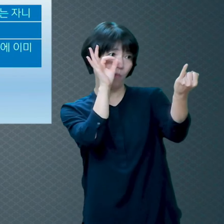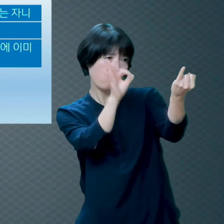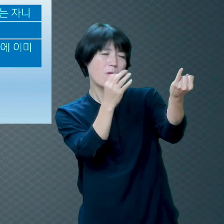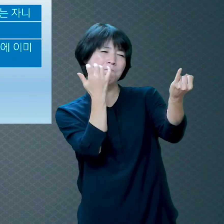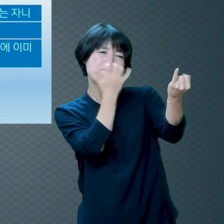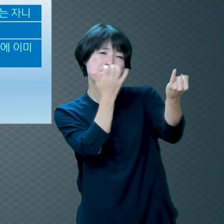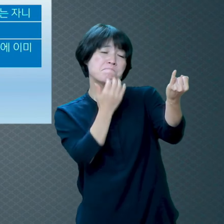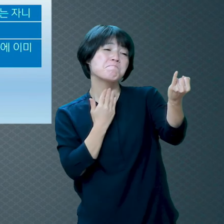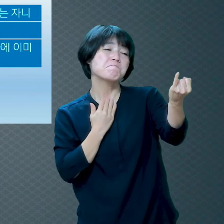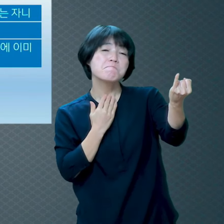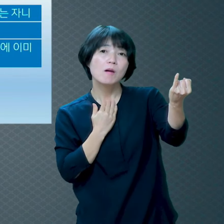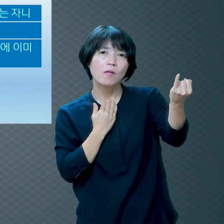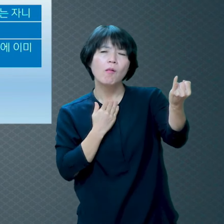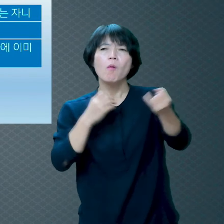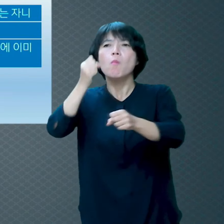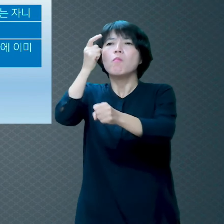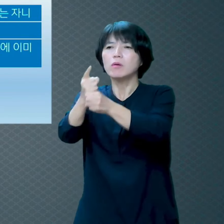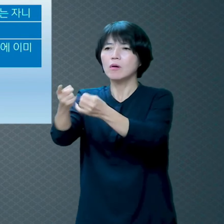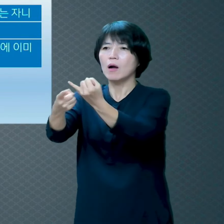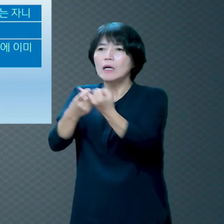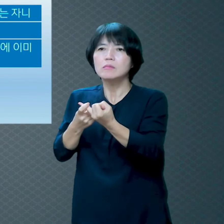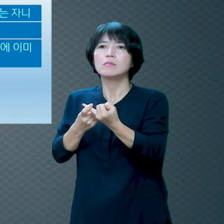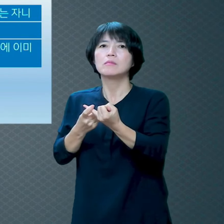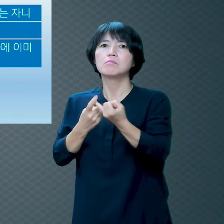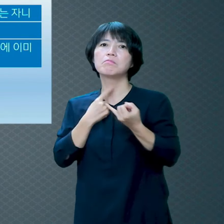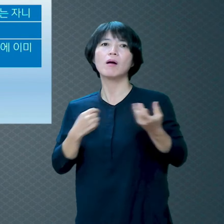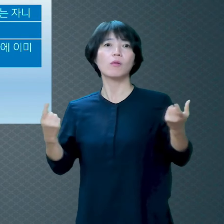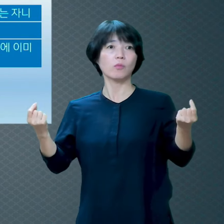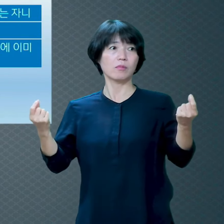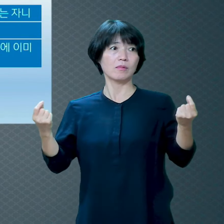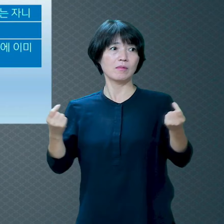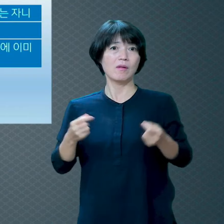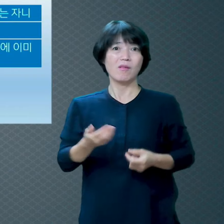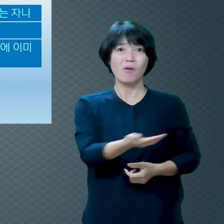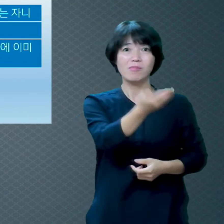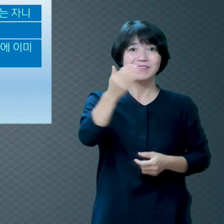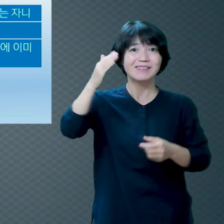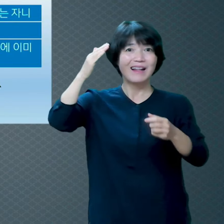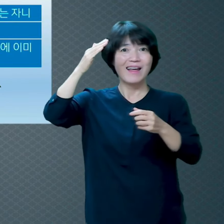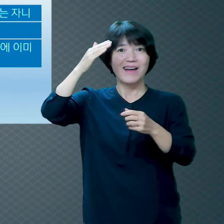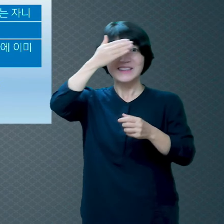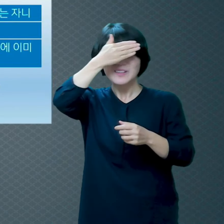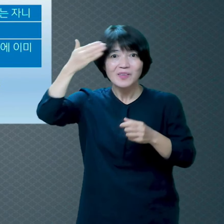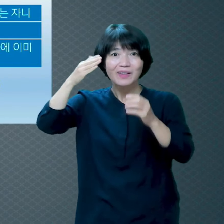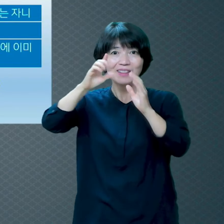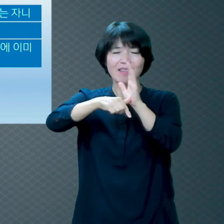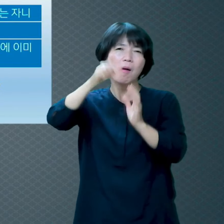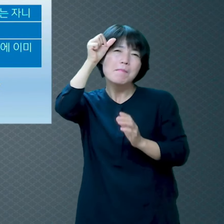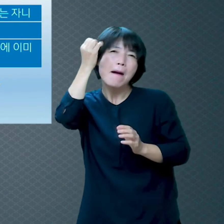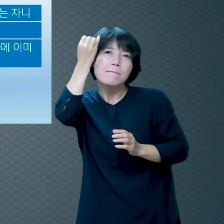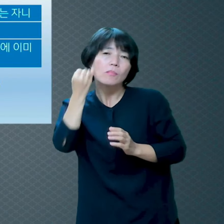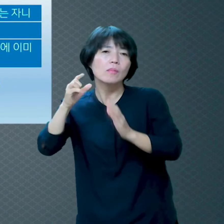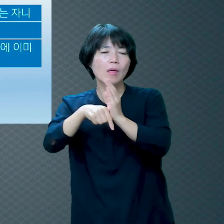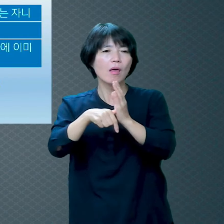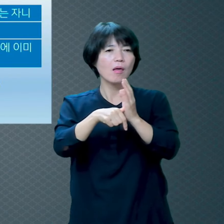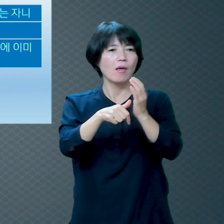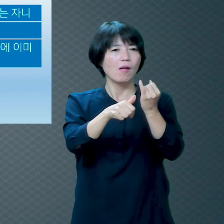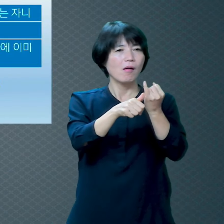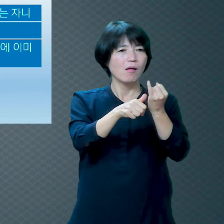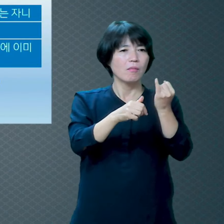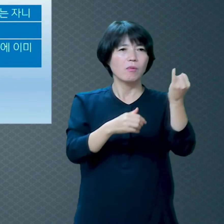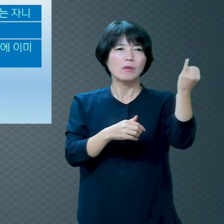우리 사춘기 때 누구 생각해요 이성 생각하잖아요 이